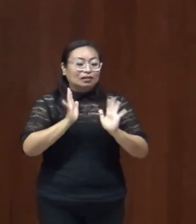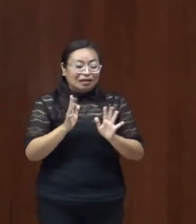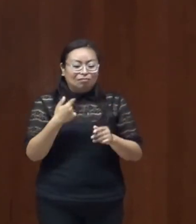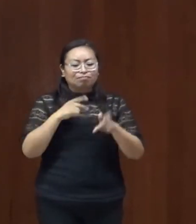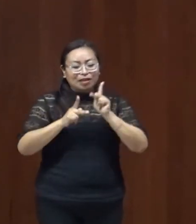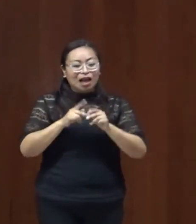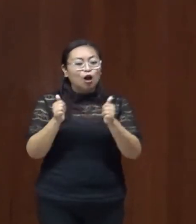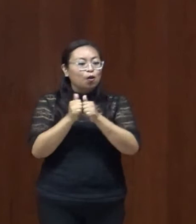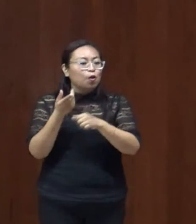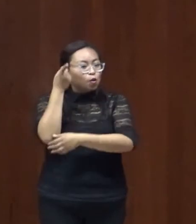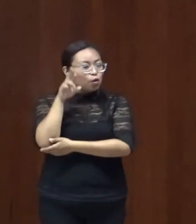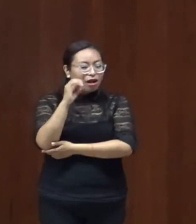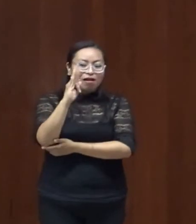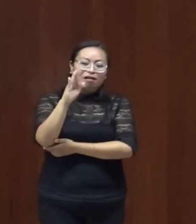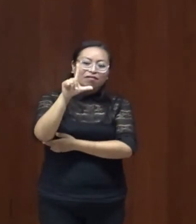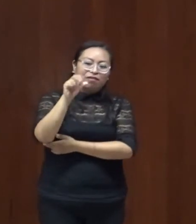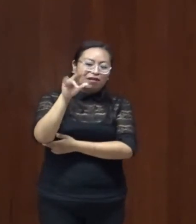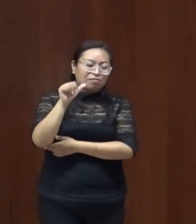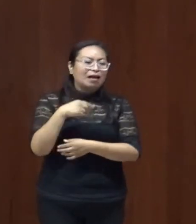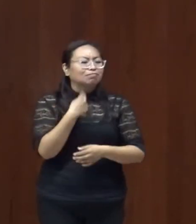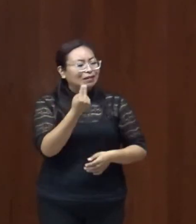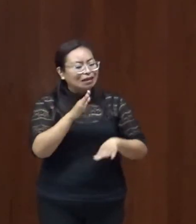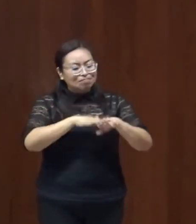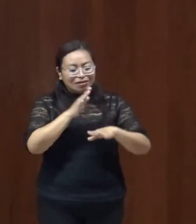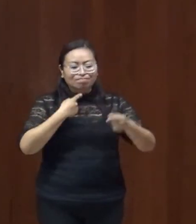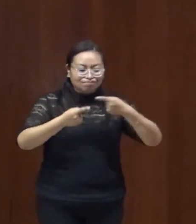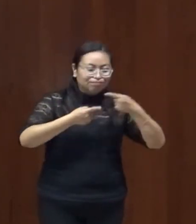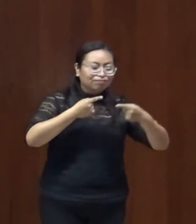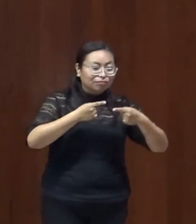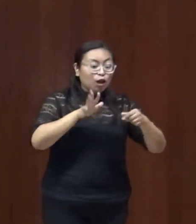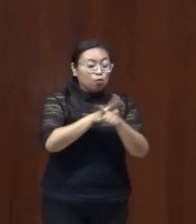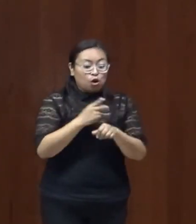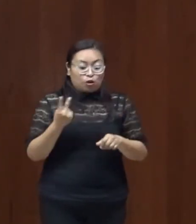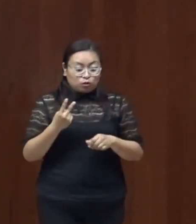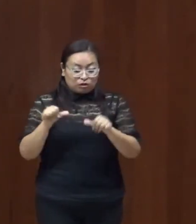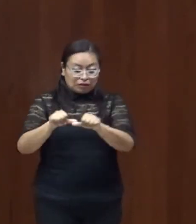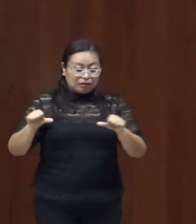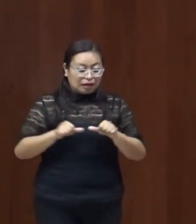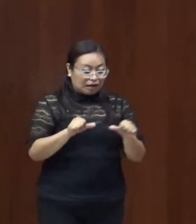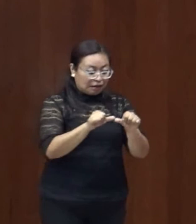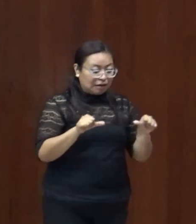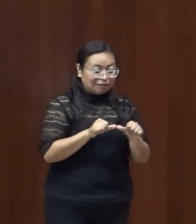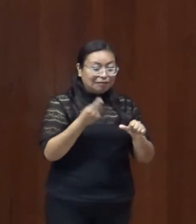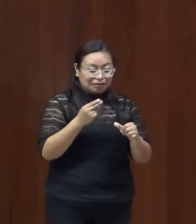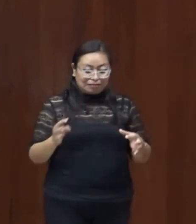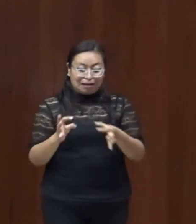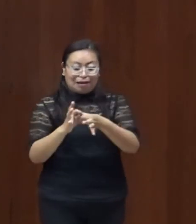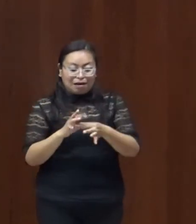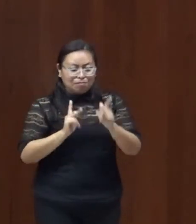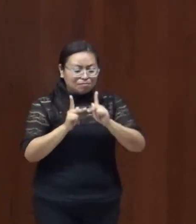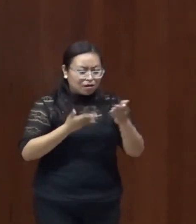Flavia la necesidad de poner a conversar a estos dos colegios de situar también